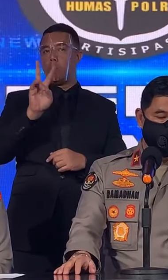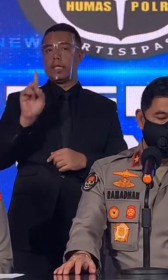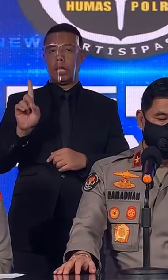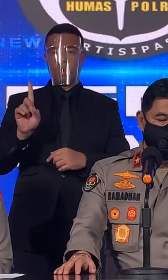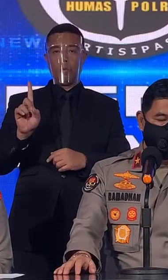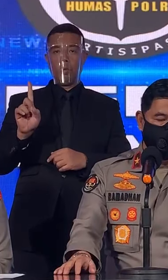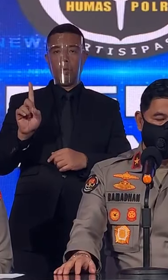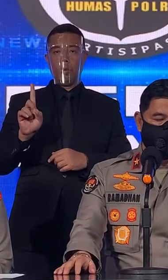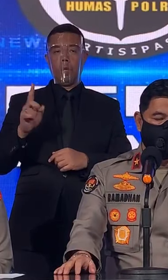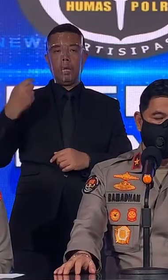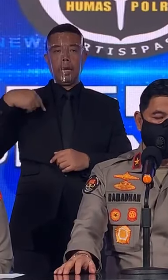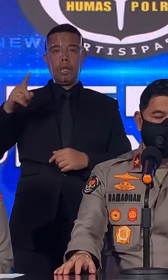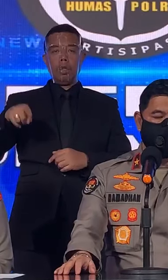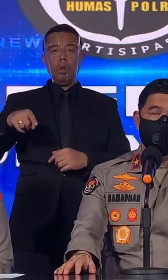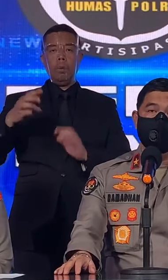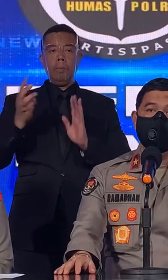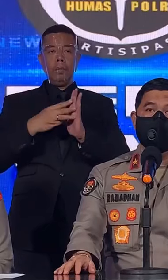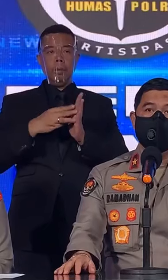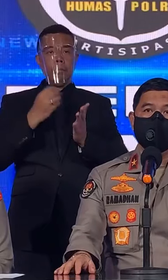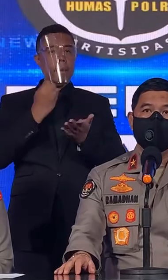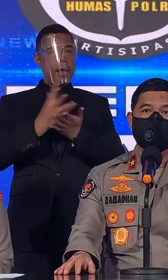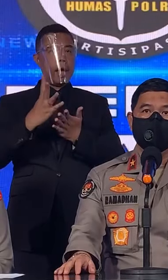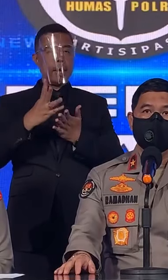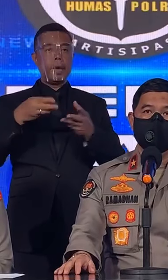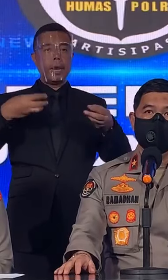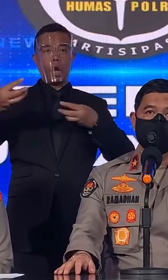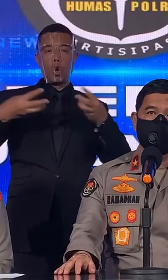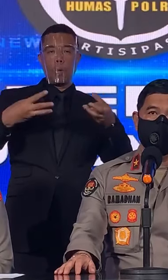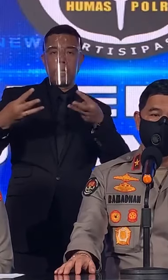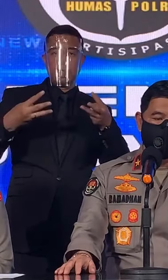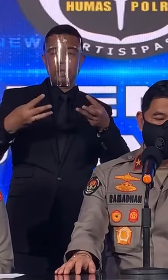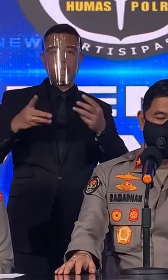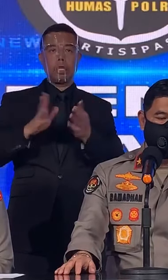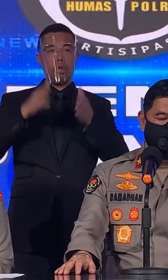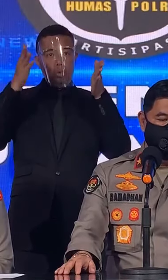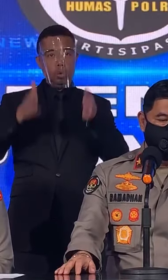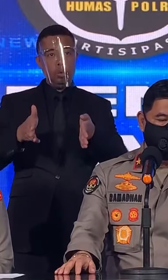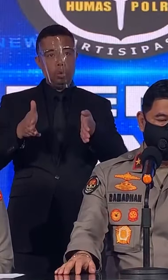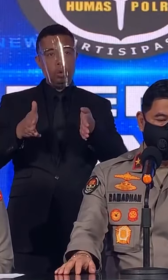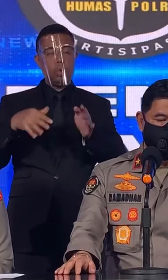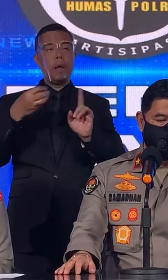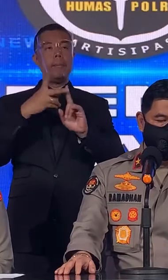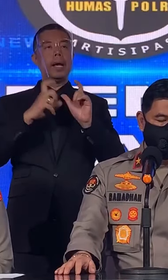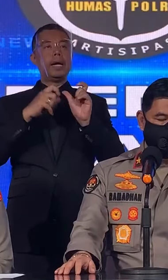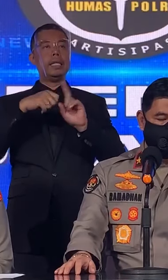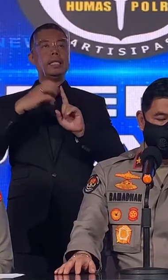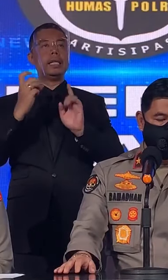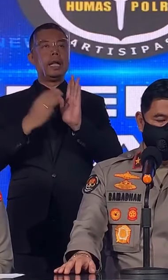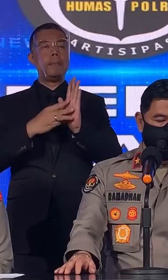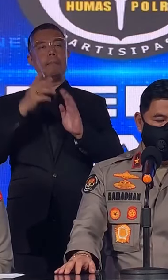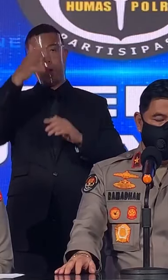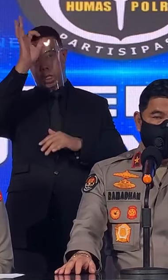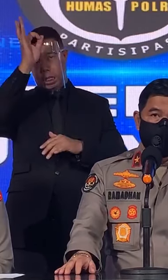Direkturat Tindak Pidana Ekonomi Dan khusus Bariski Polri